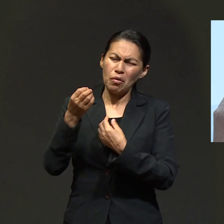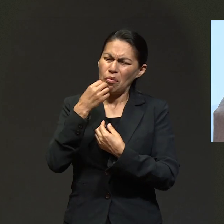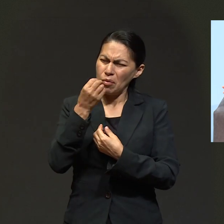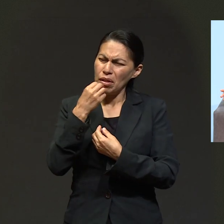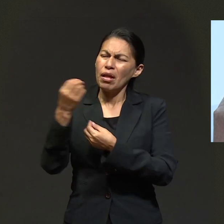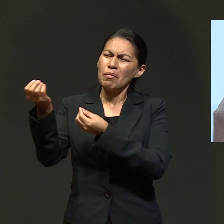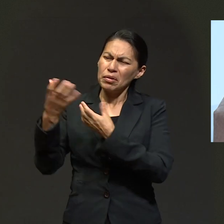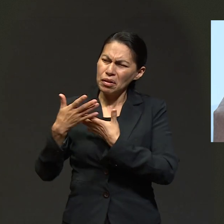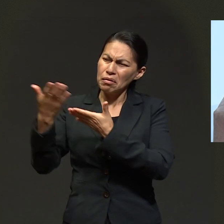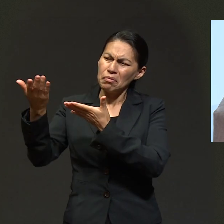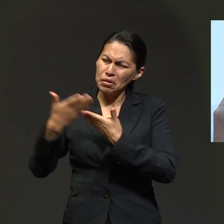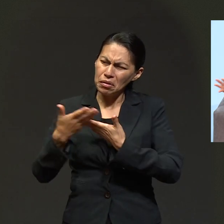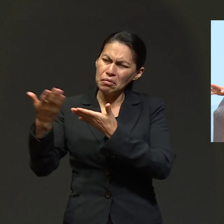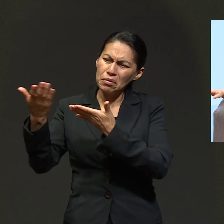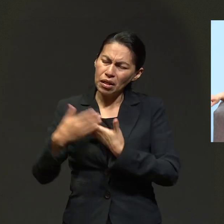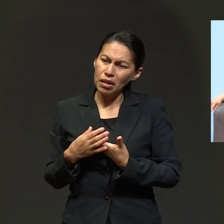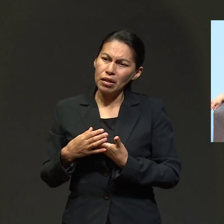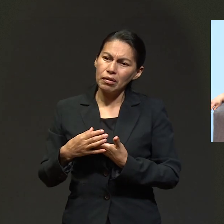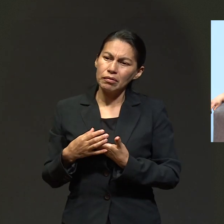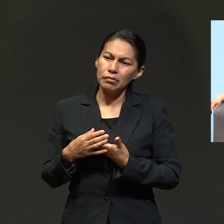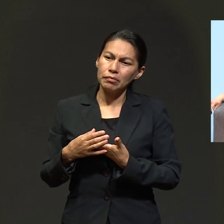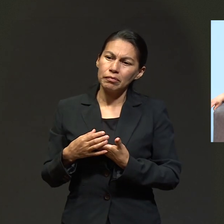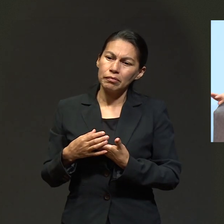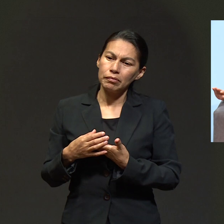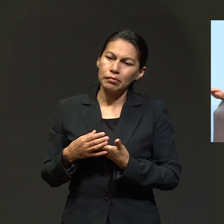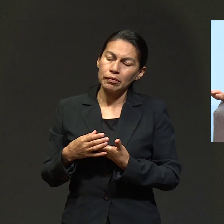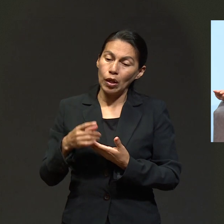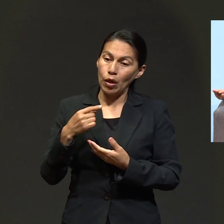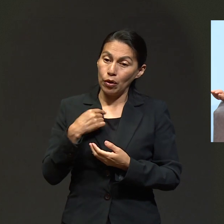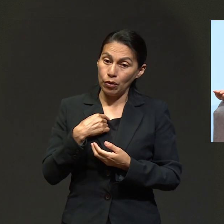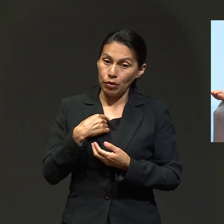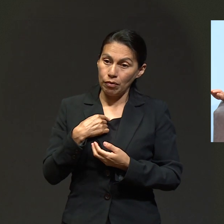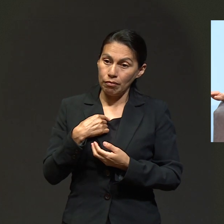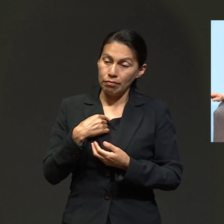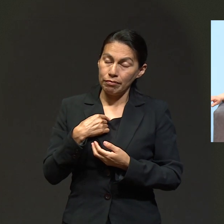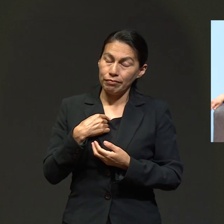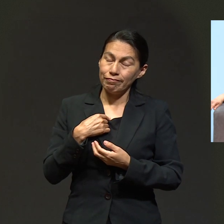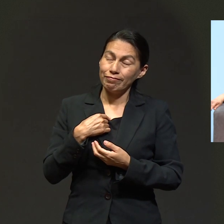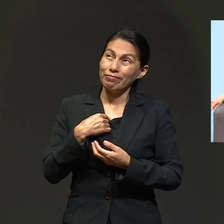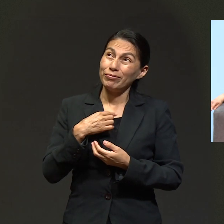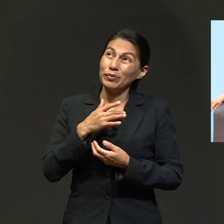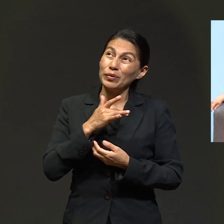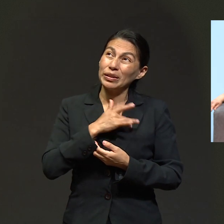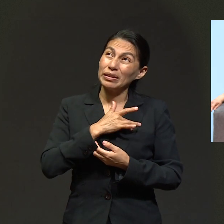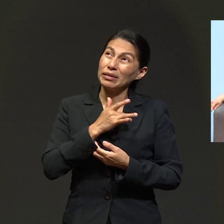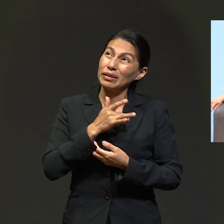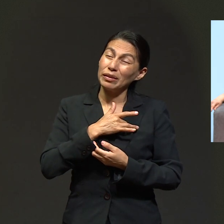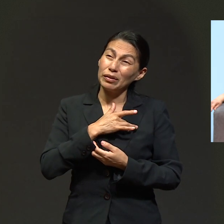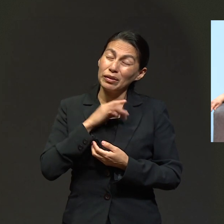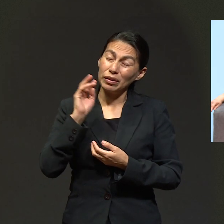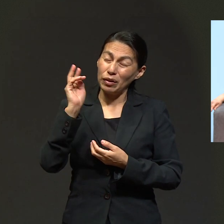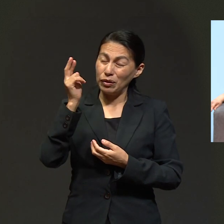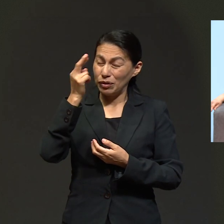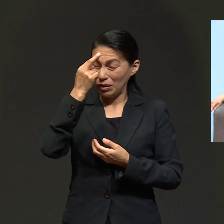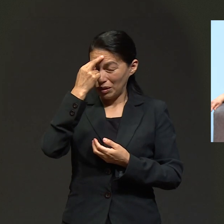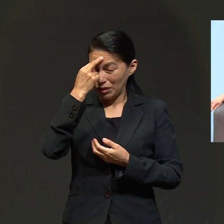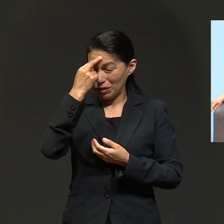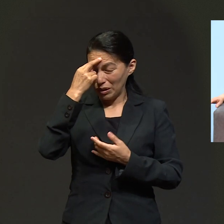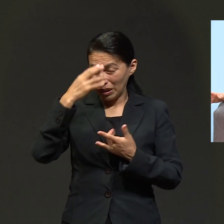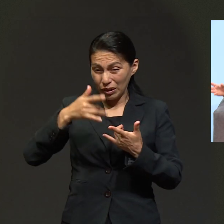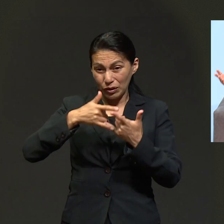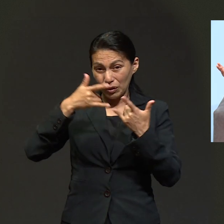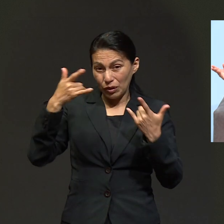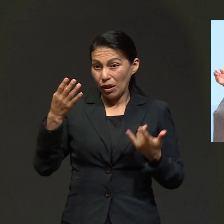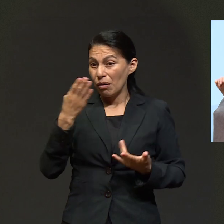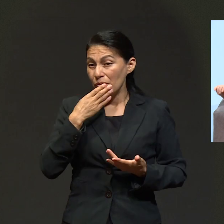camilla de todo, carnes, todo lo que ellos dicen, uno puede comer de todo. Entonces yo me propuse en mi corazón,